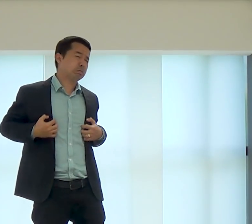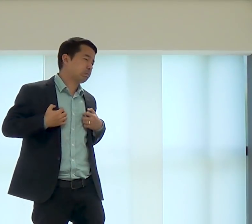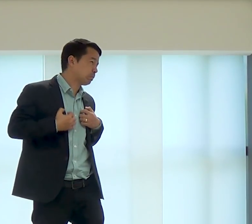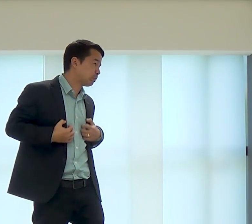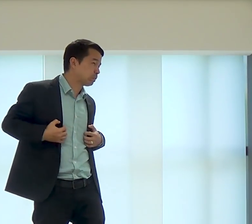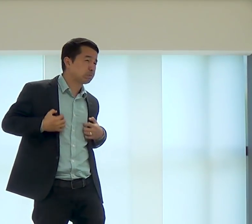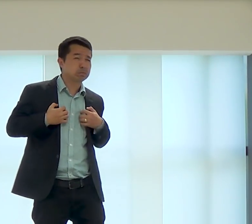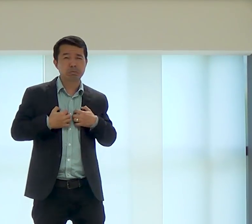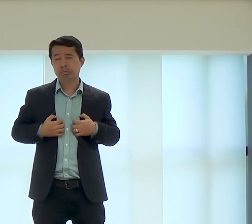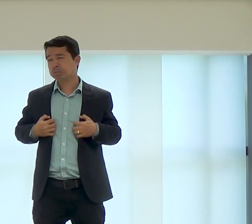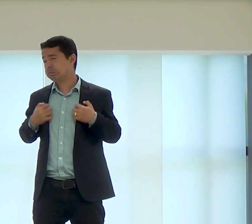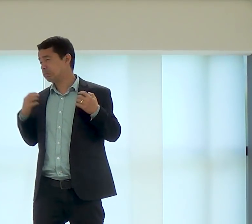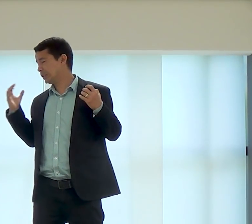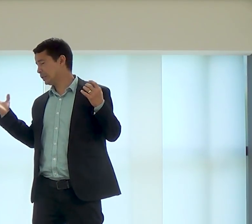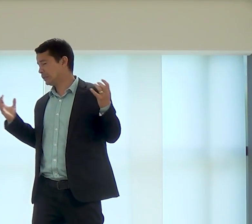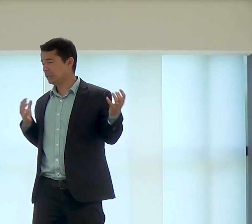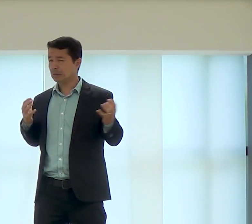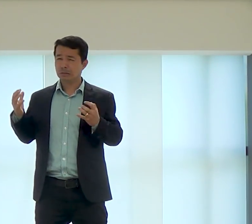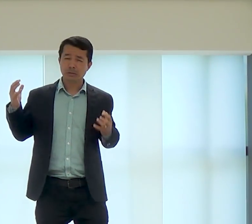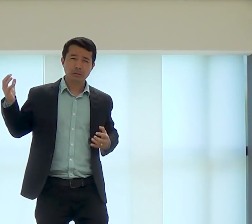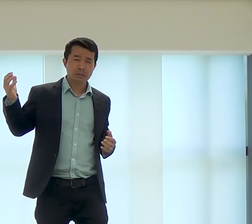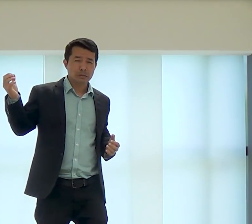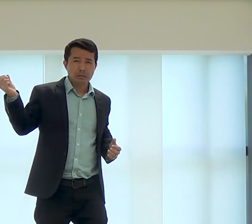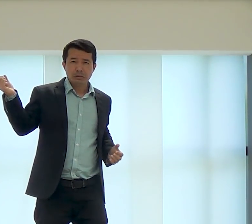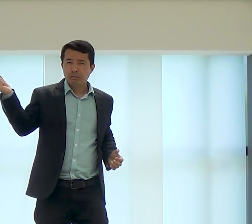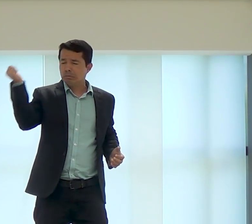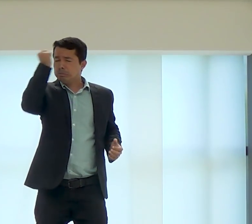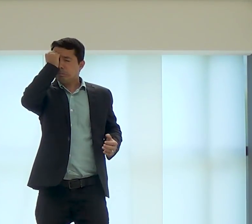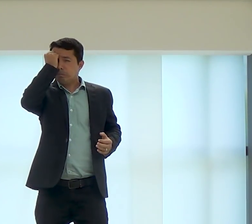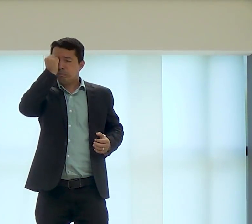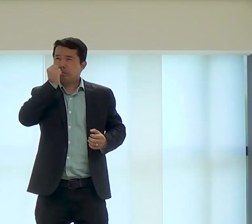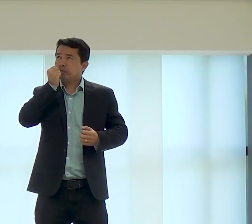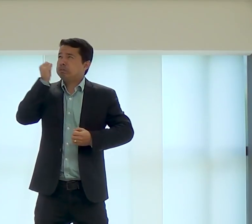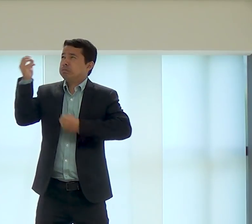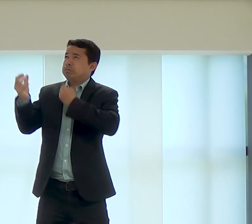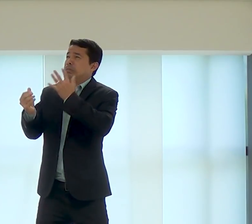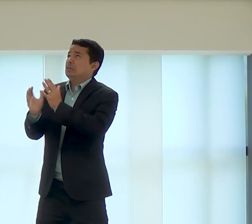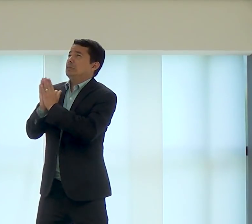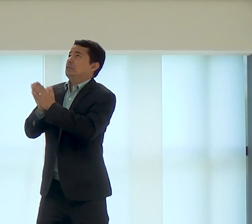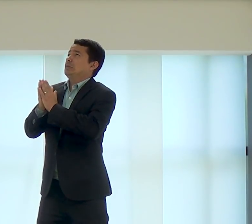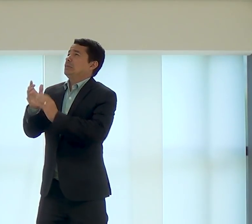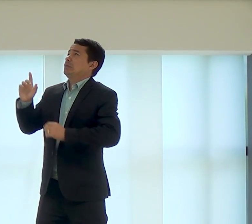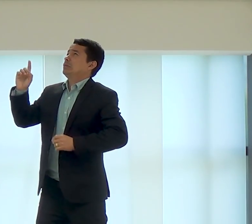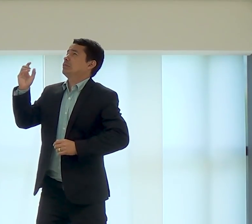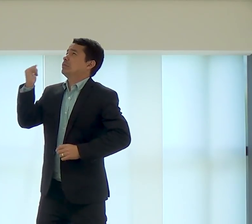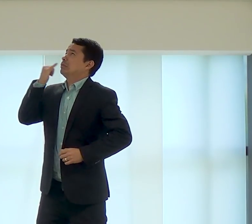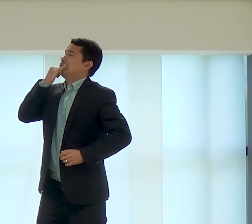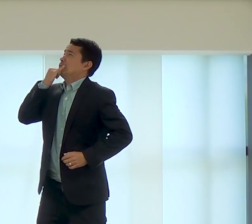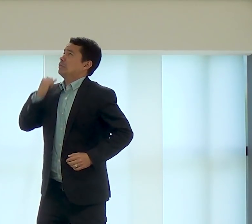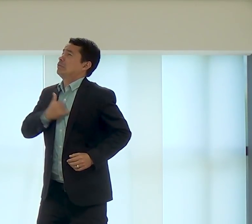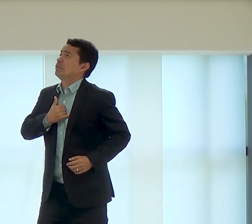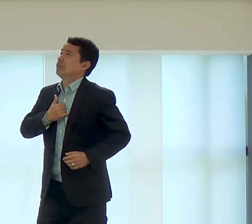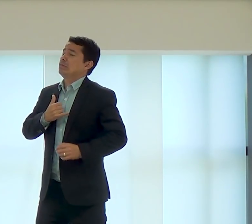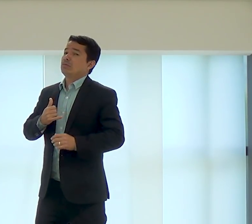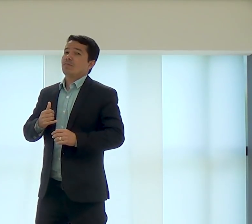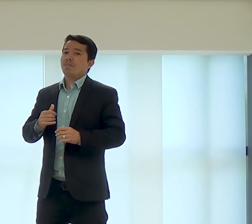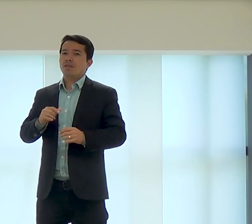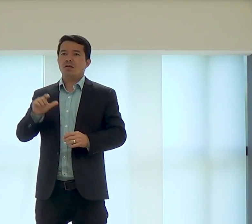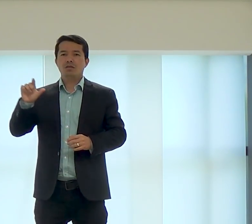quando eu vi que isso não era certo, eu senti um arrependimento muito grande, e pedi perdão